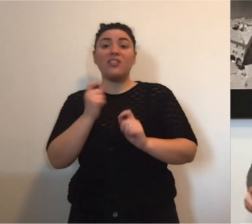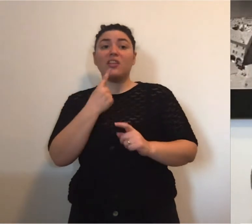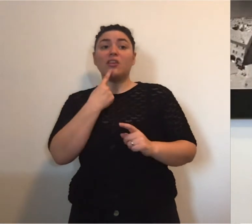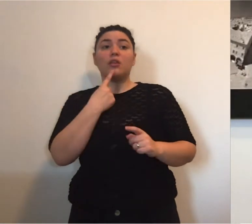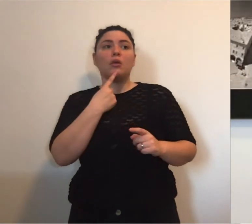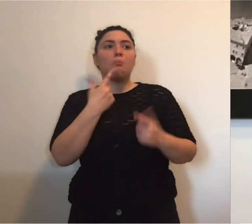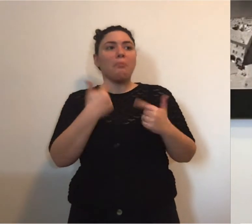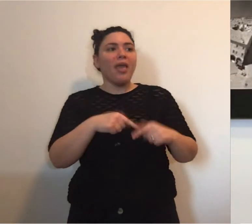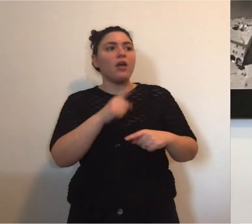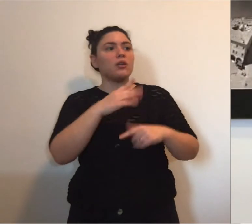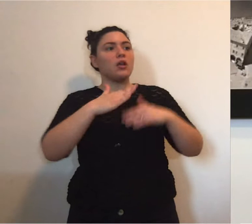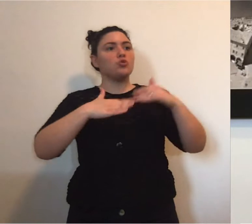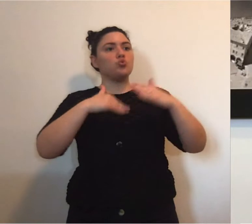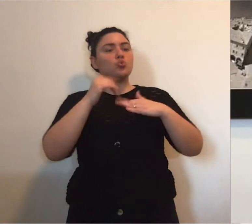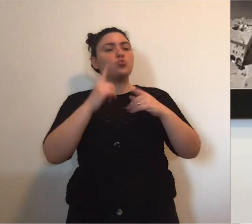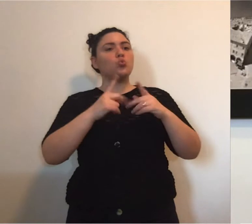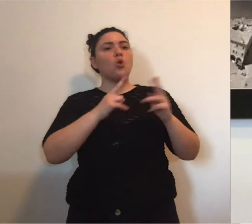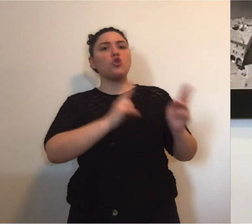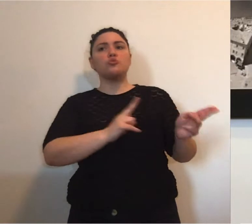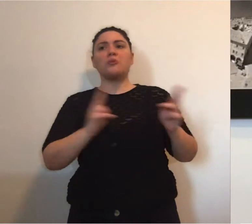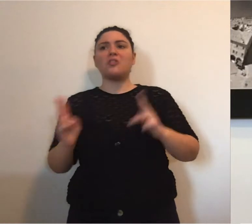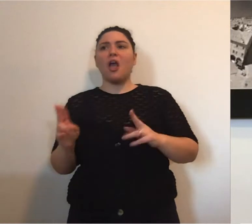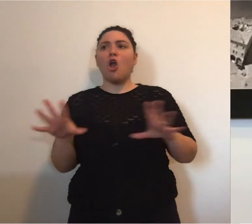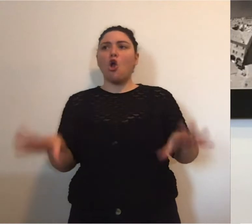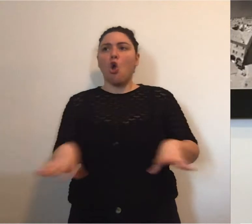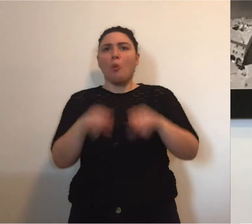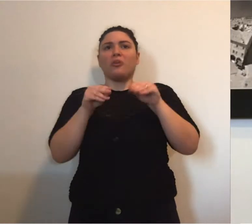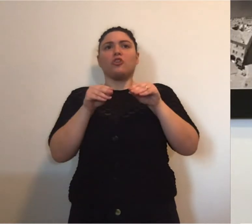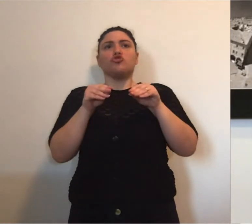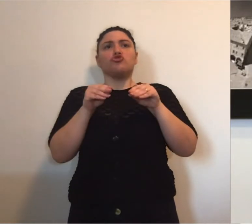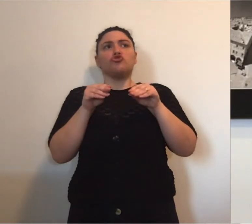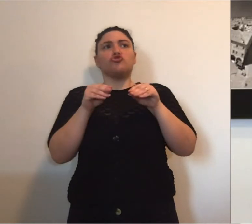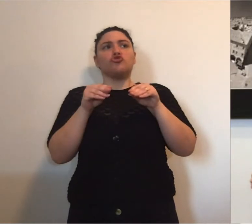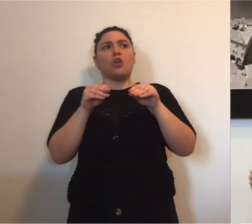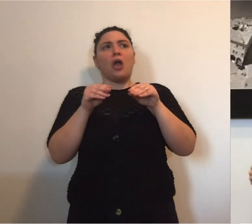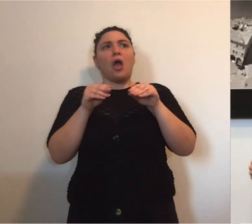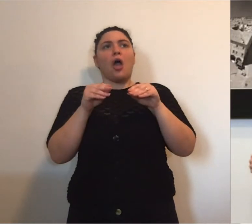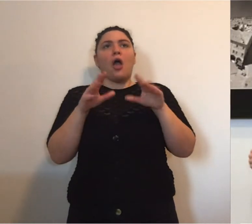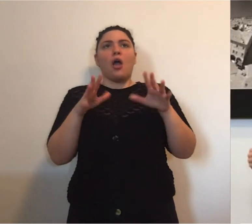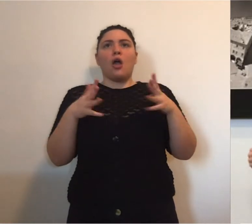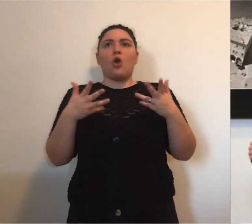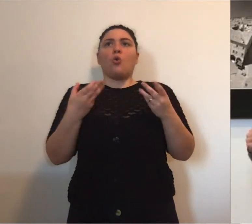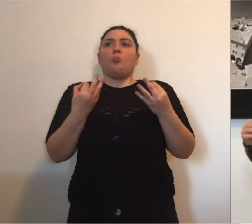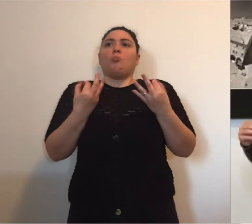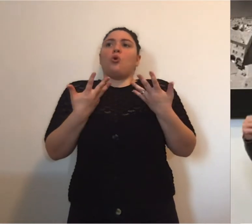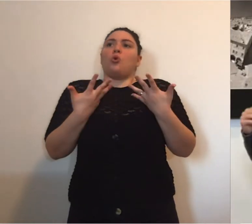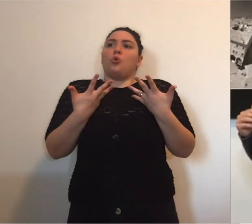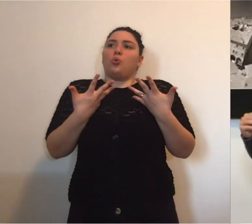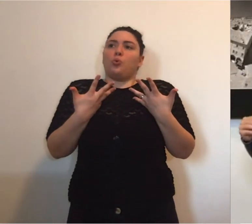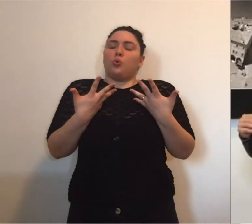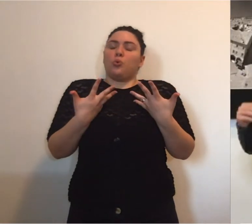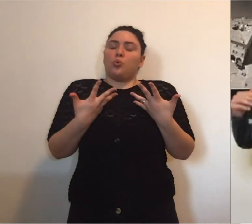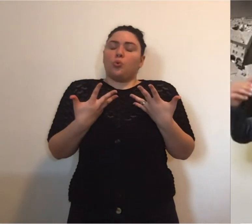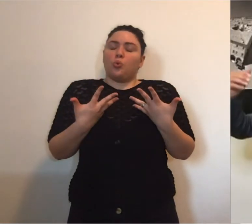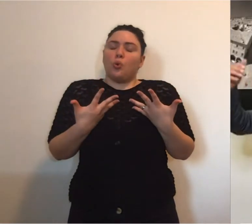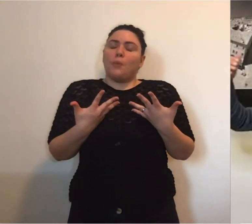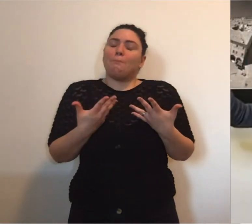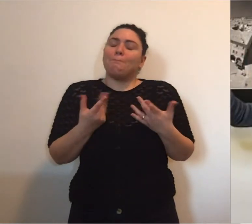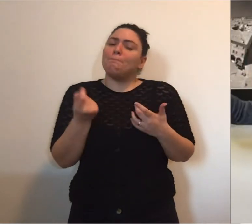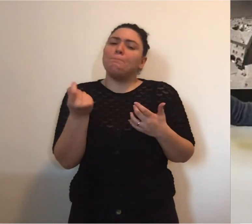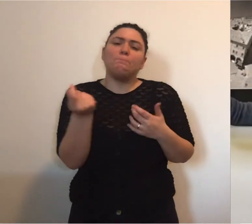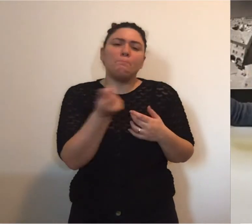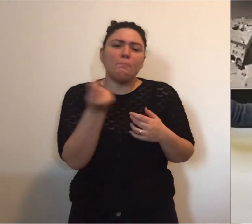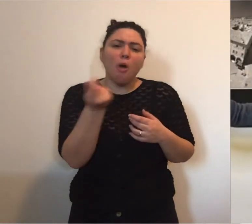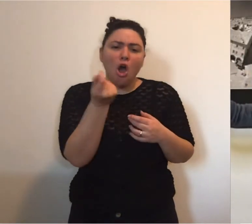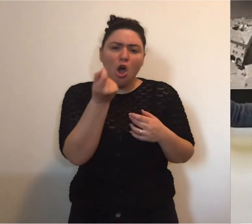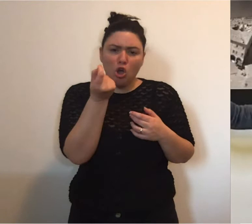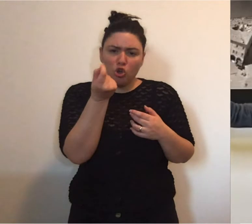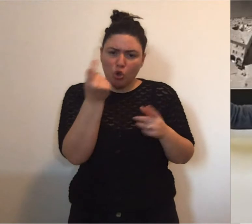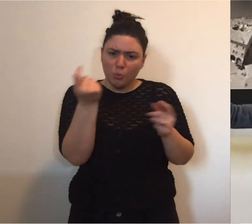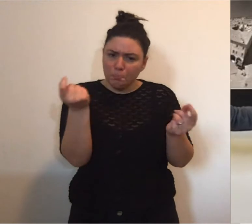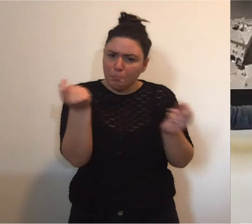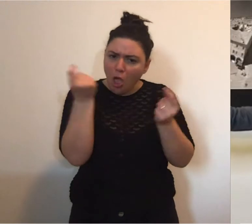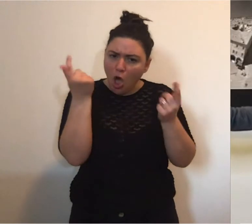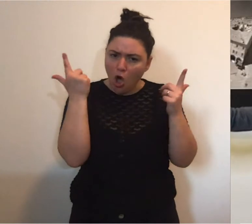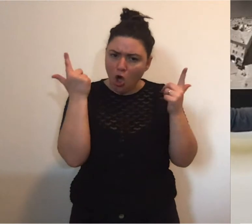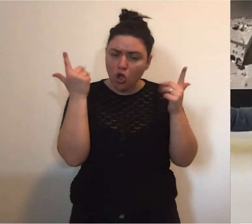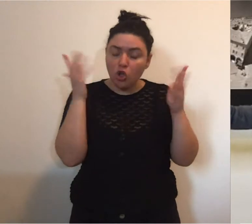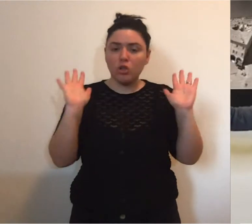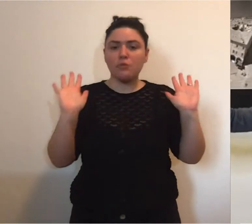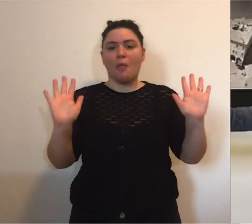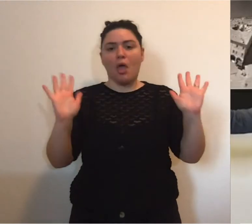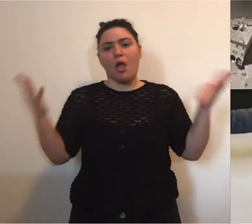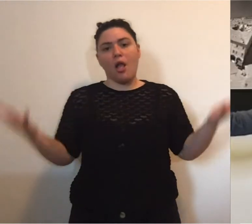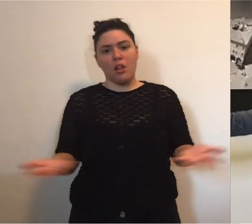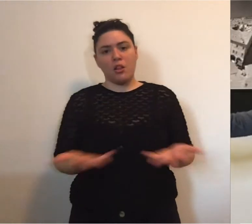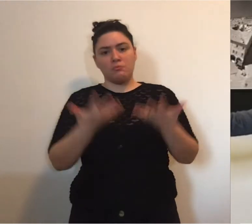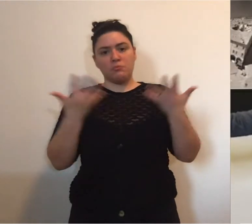'operazione importante che può permettere anche alle strutture spedaliere che cominciano a vedere un pezzo di quell